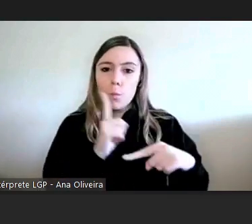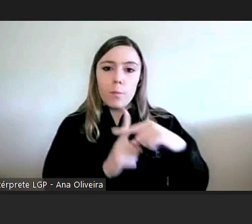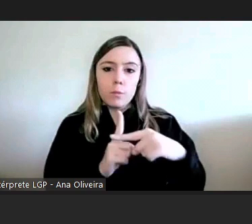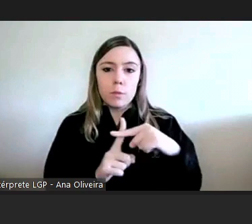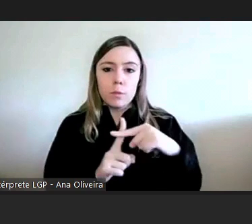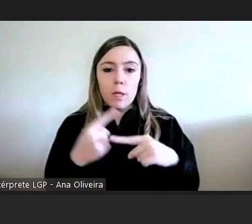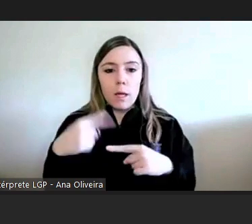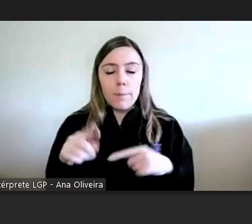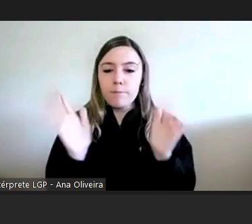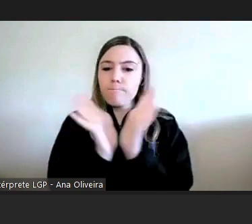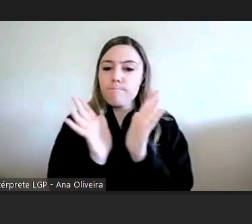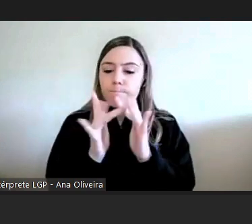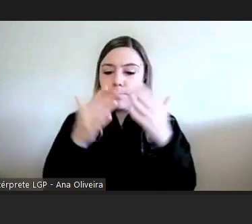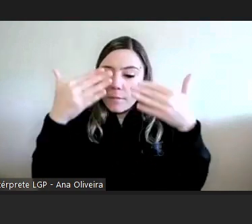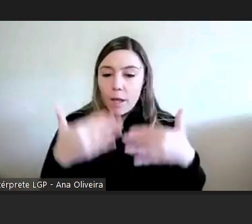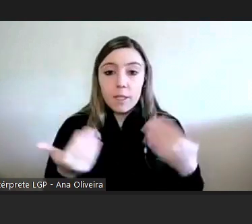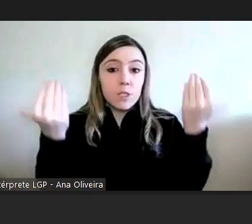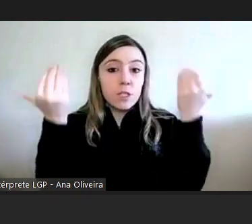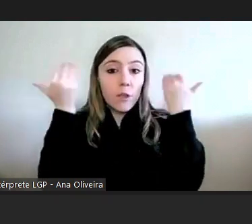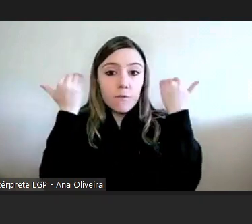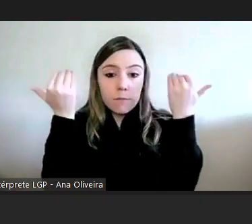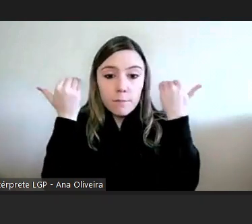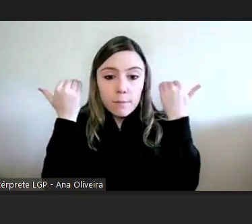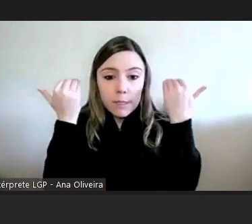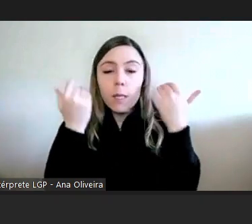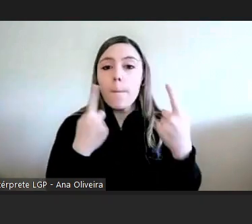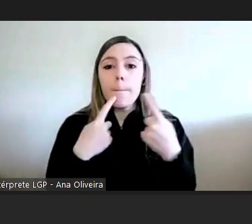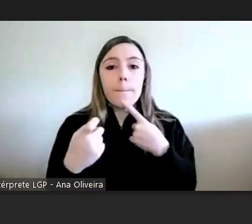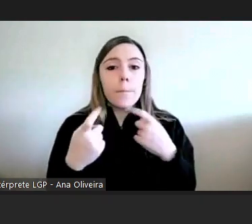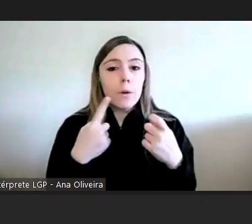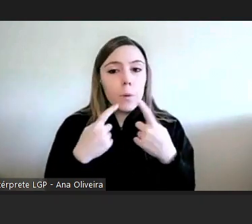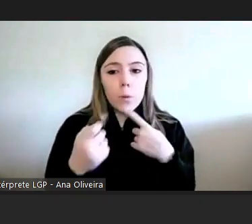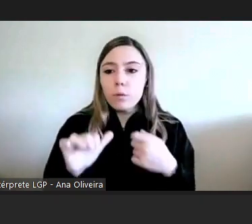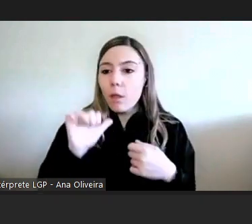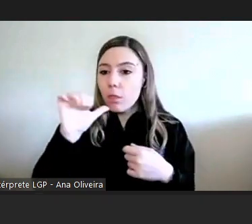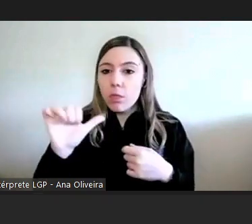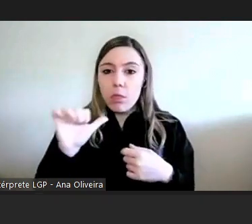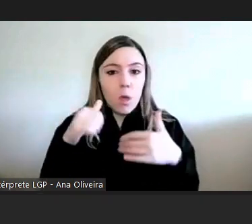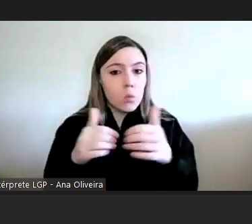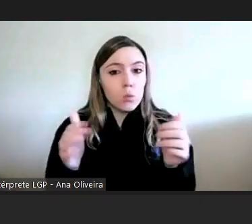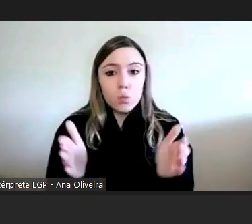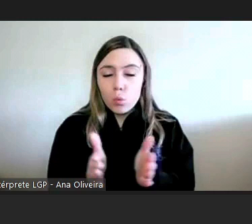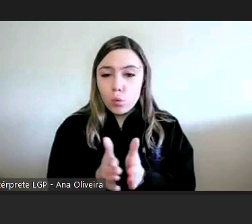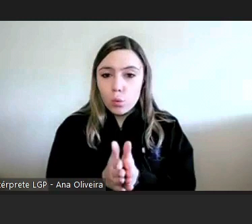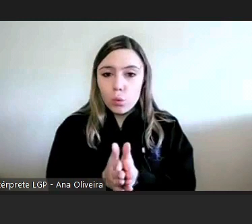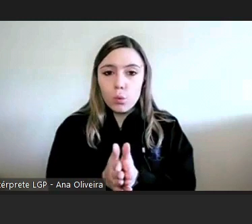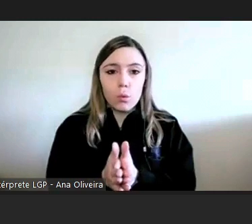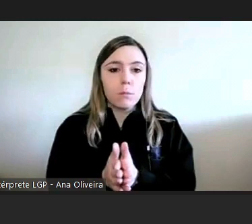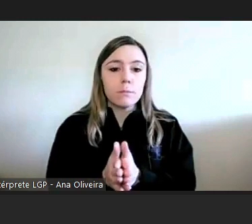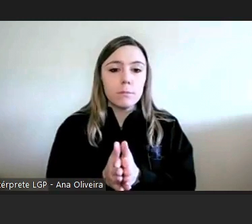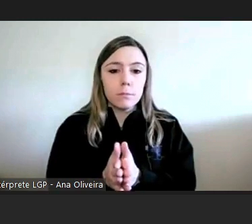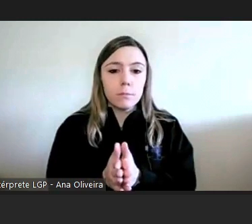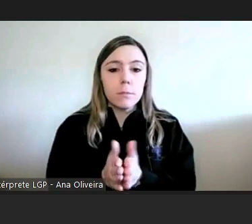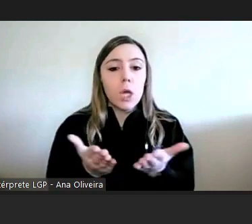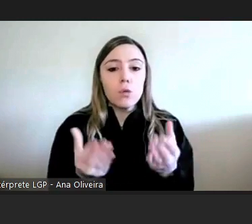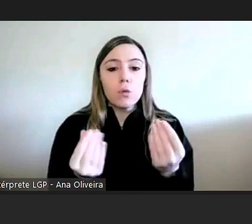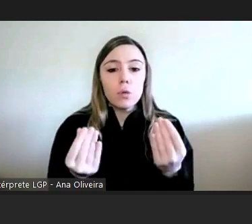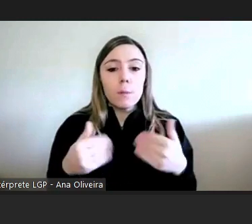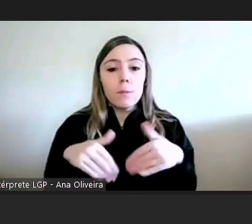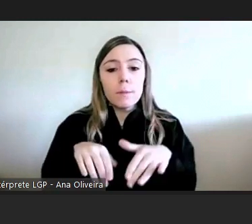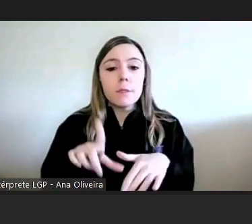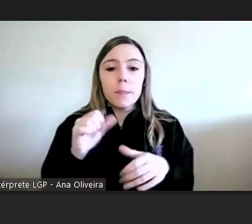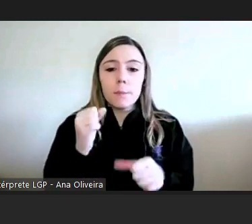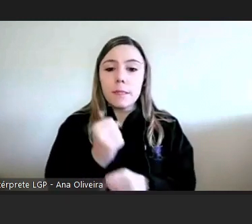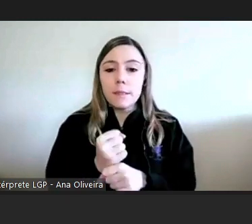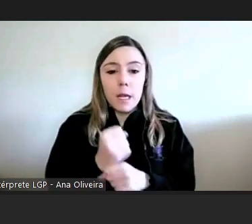os sites a informação as perguntas frequentes tudo isso isso ajuda muito mas ainda há trabalho a